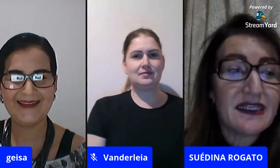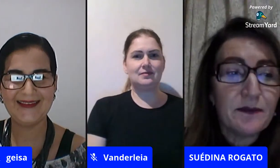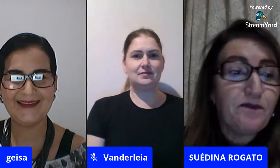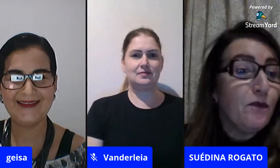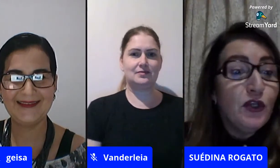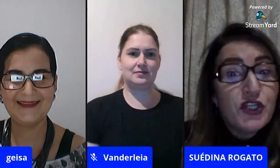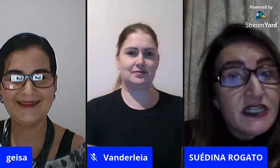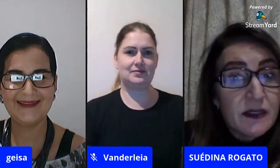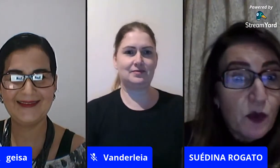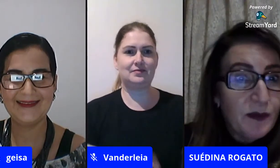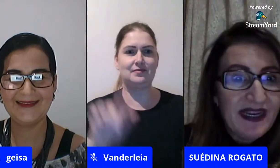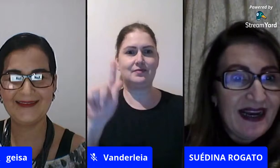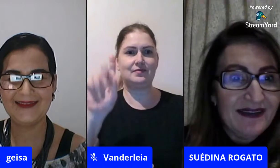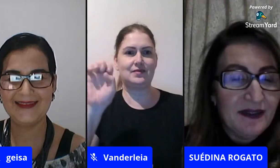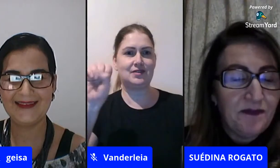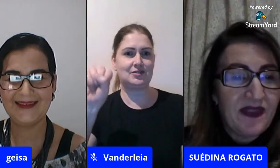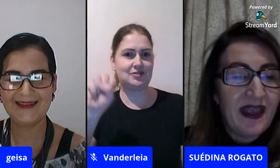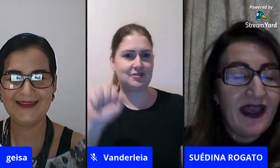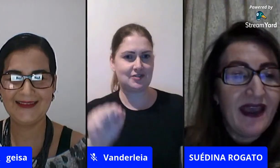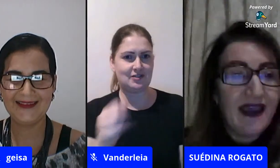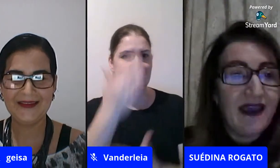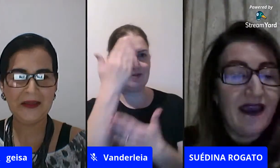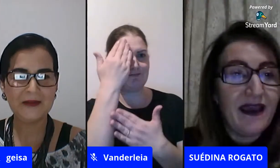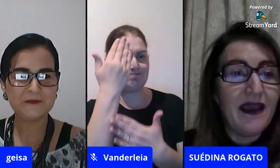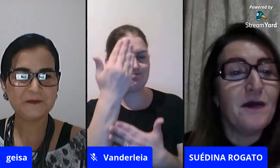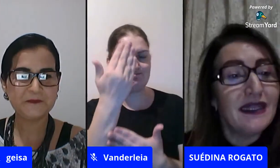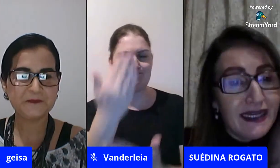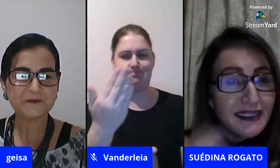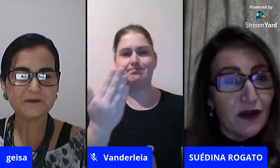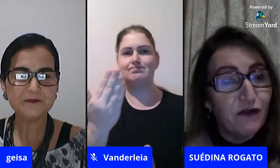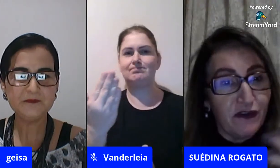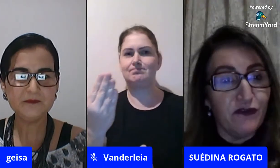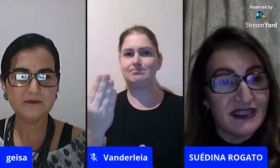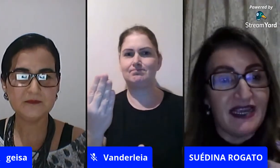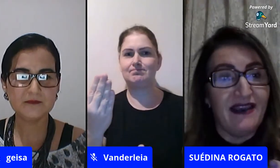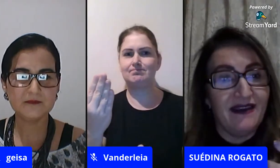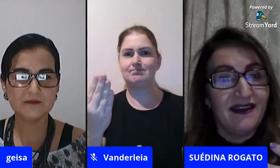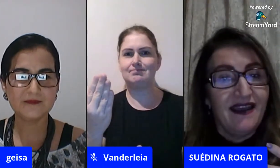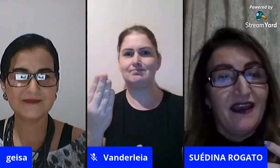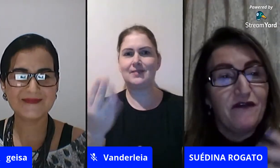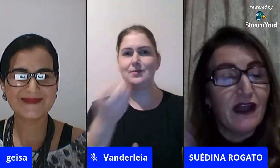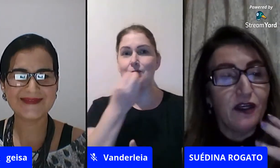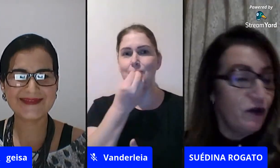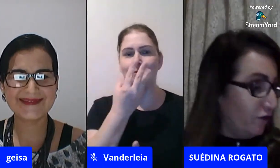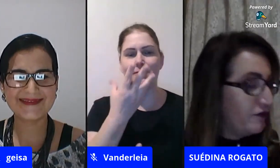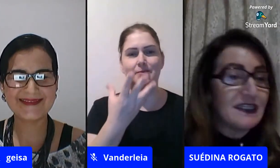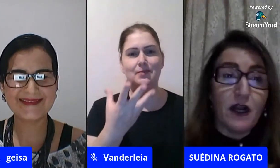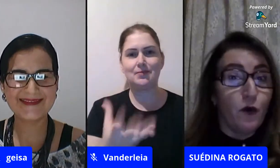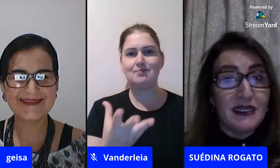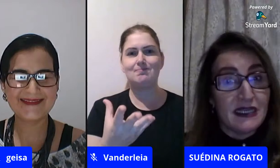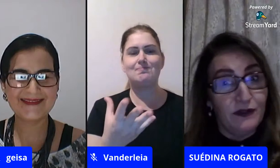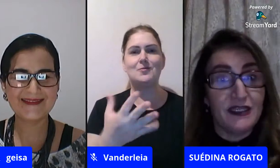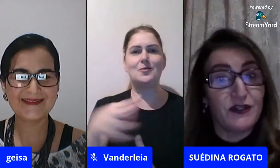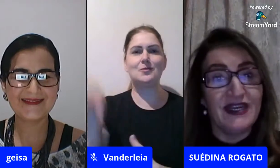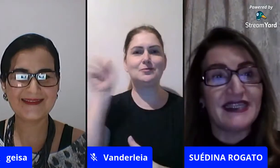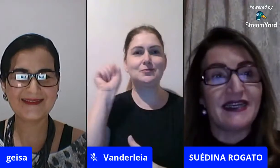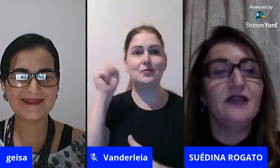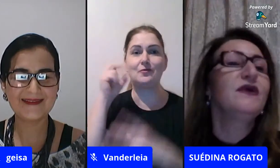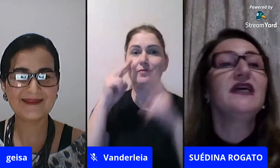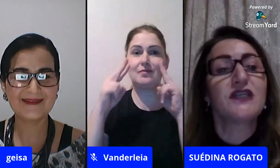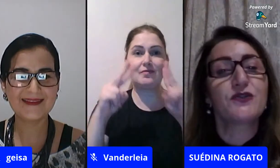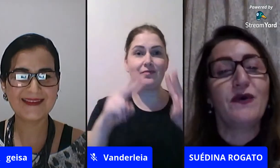Geisa muitíssimo obrigada é é uma delícia ouvir você falando eu fui fazendo algumas